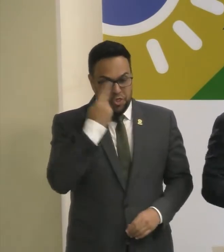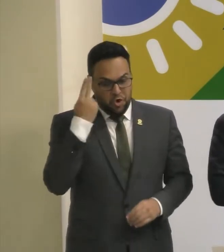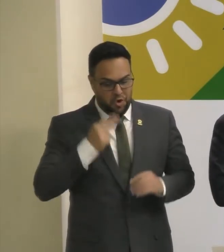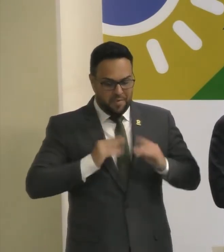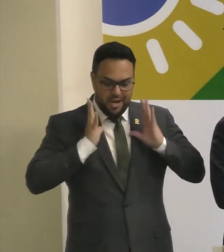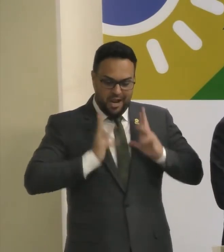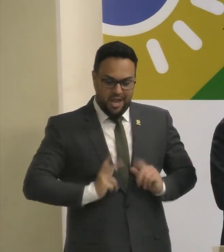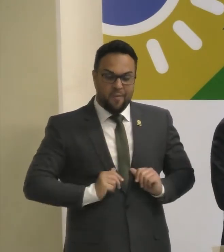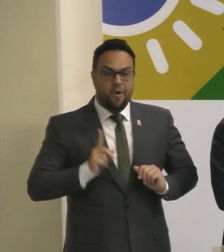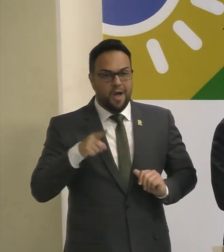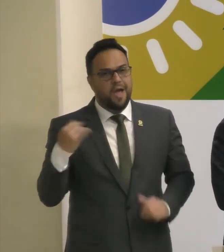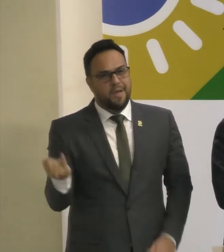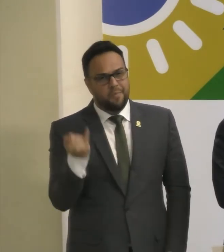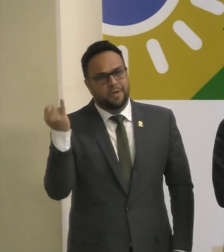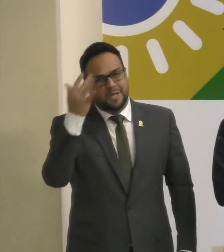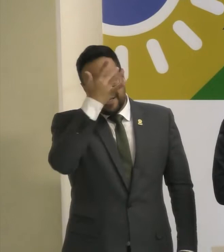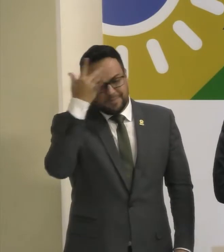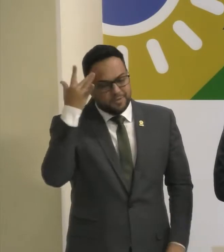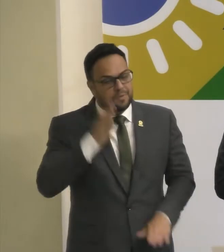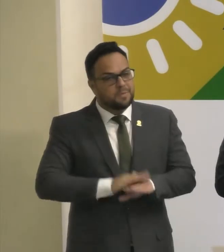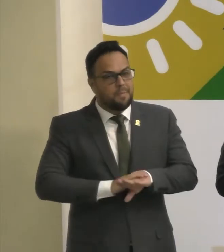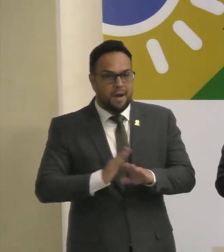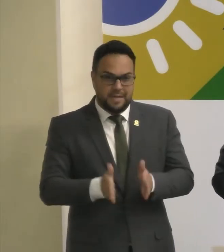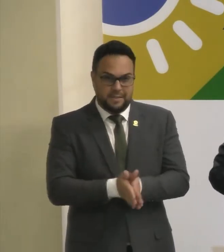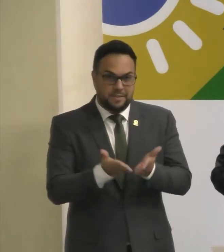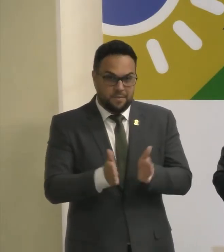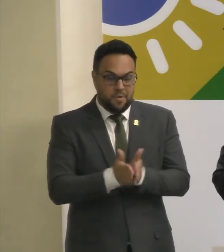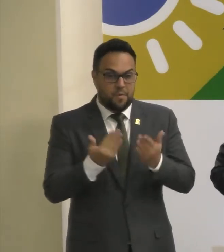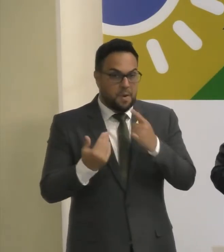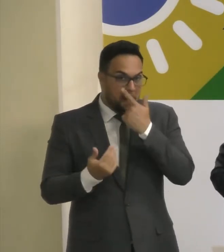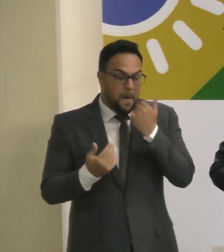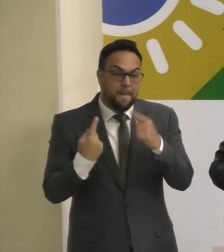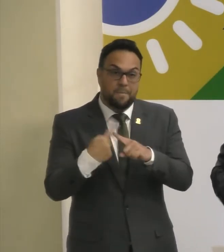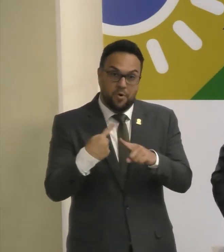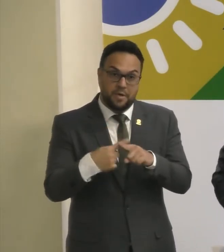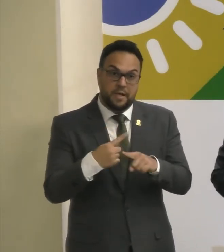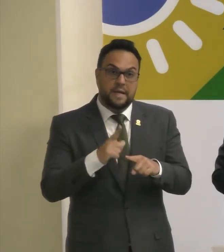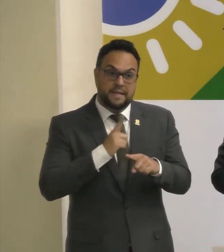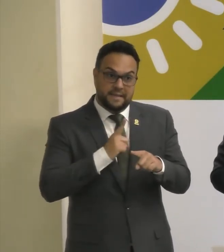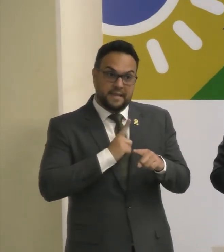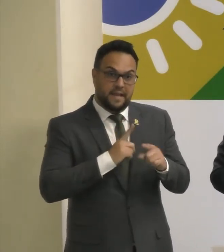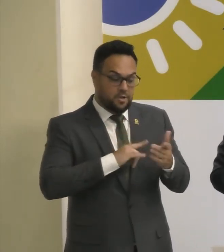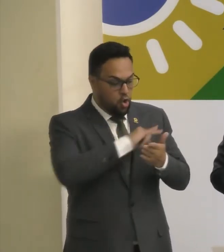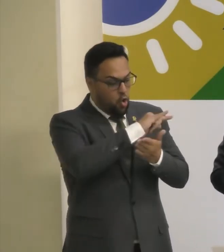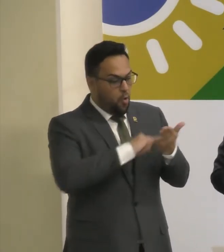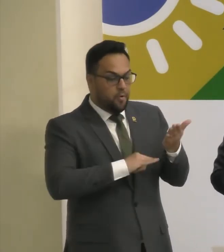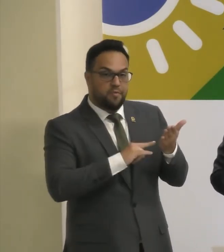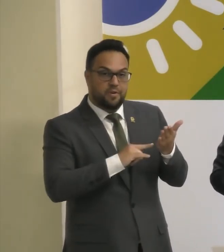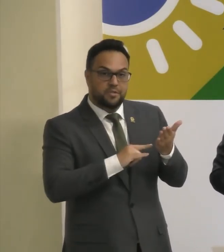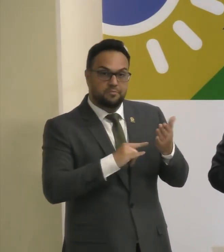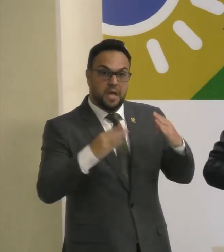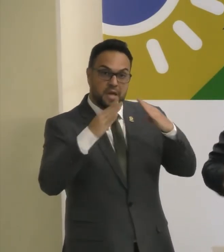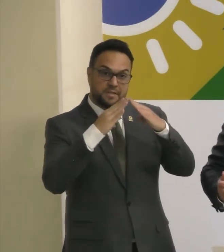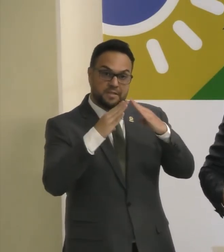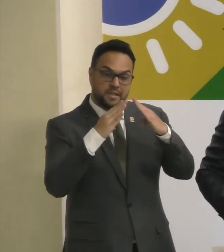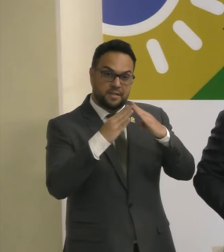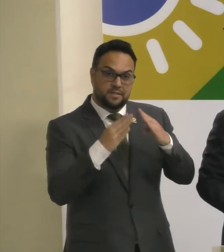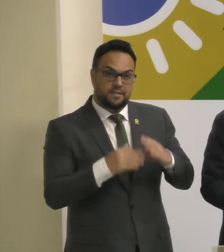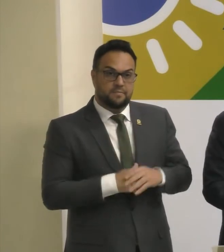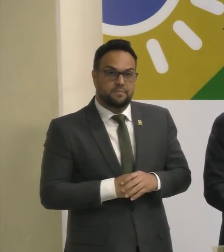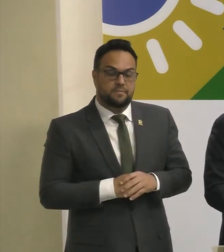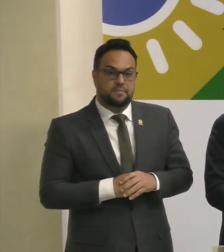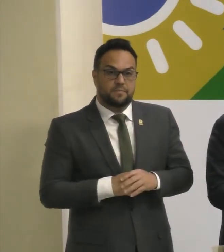muito importante para os brasileiros de baixa renda, porque isso permite que ele tenha um comprovante de residência, como a conta de luz. No efeito